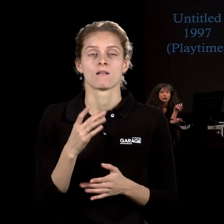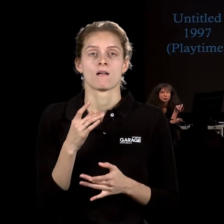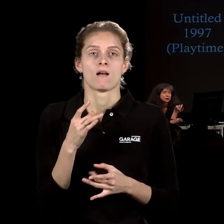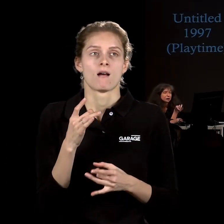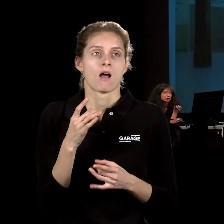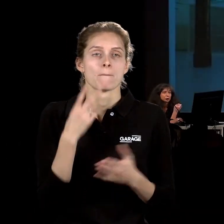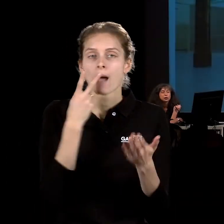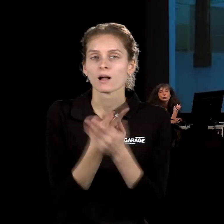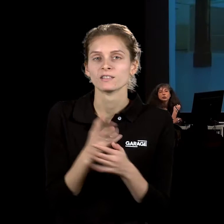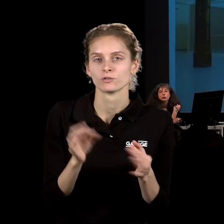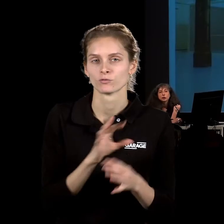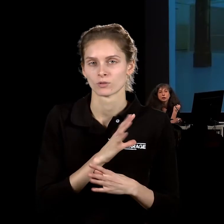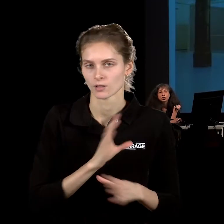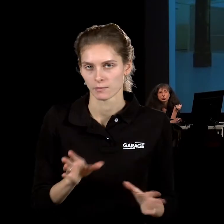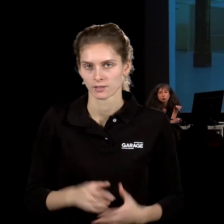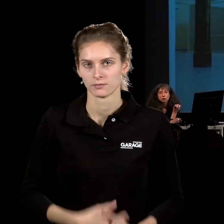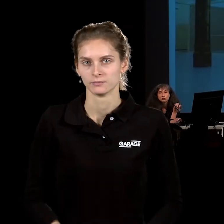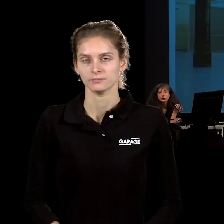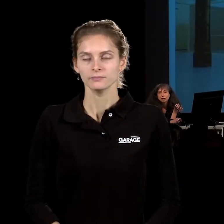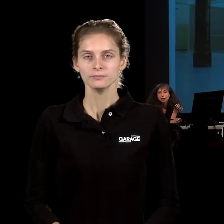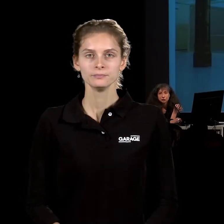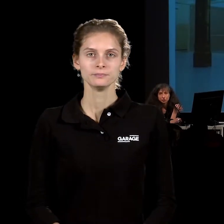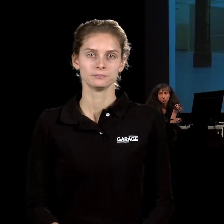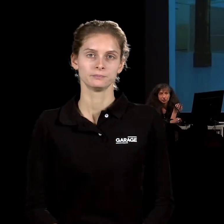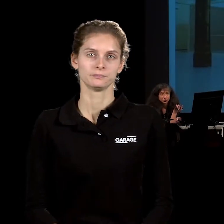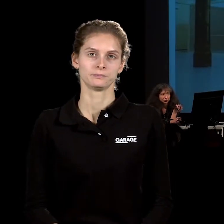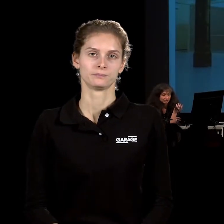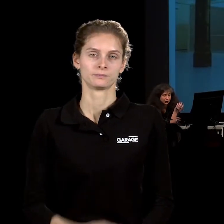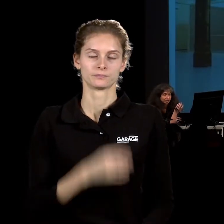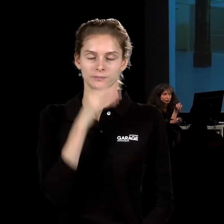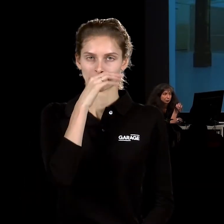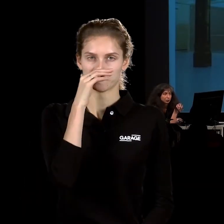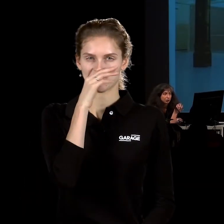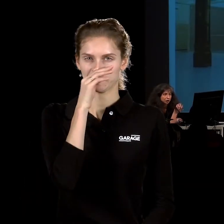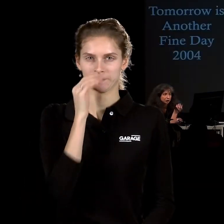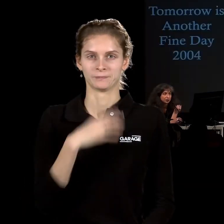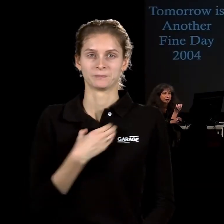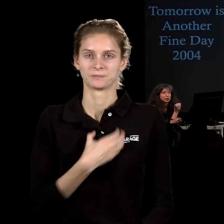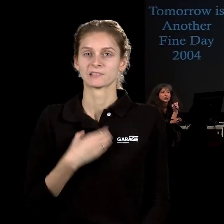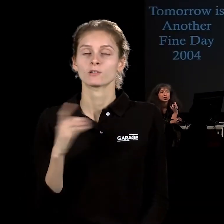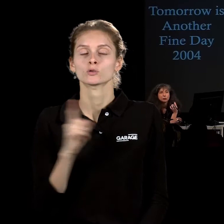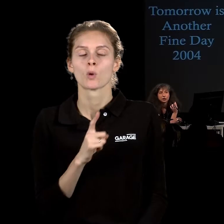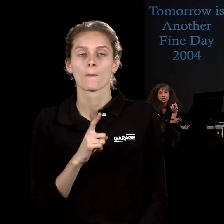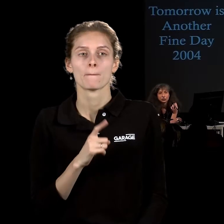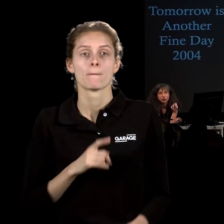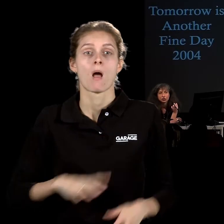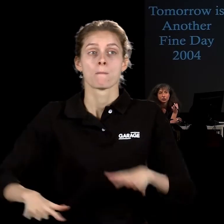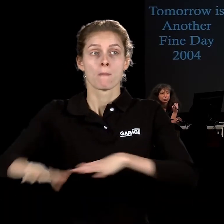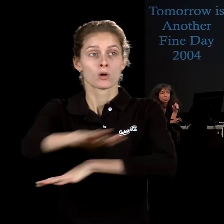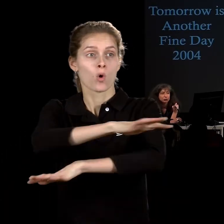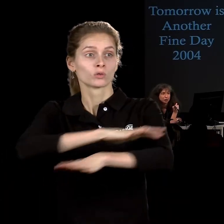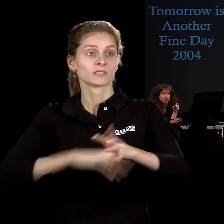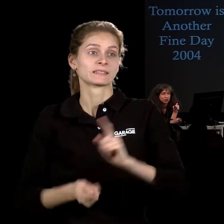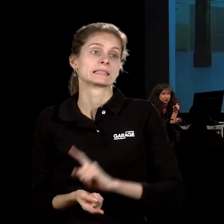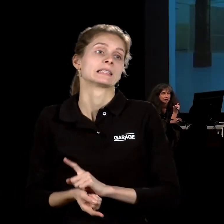При этом понятно, что становится очень важным, что, собственно, было зрелищем в этой выставке. Зрелищем было каждый раз, как меняется пространство, как